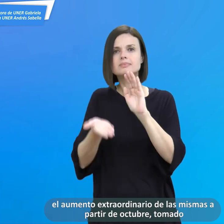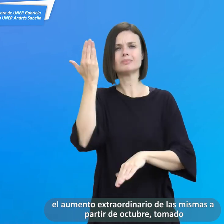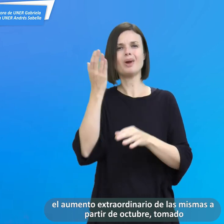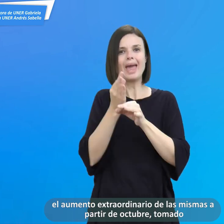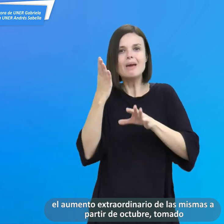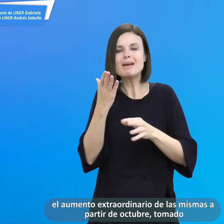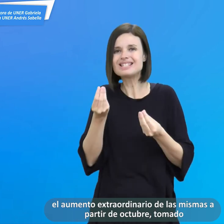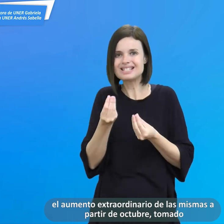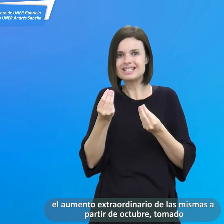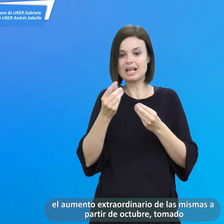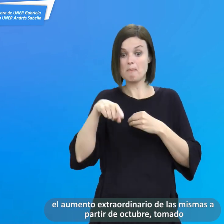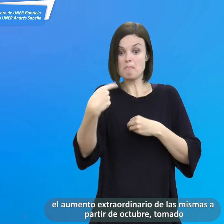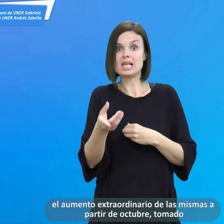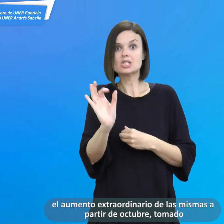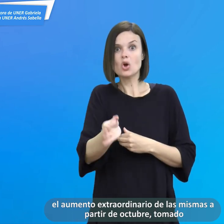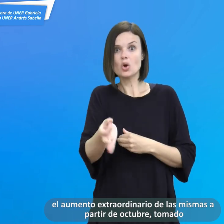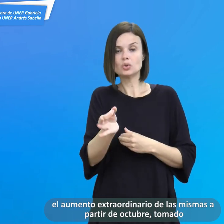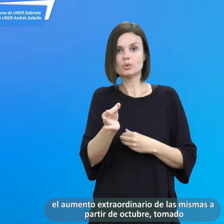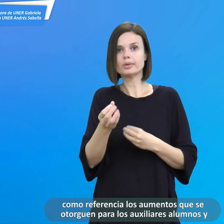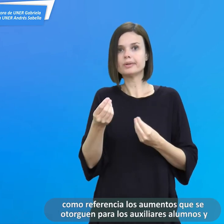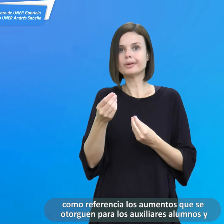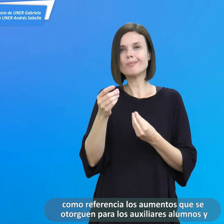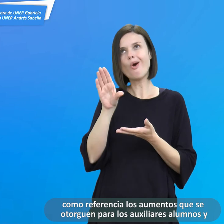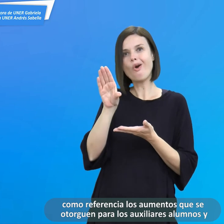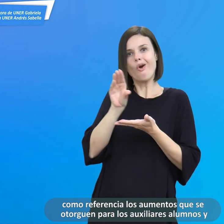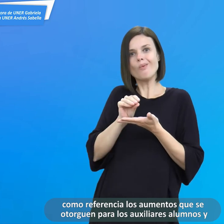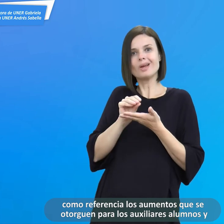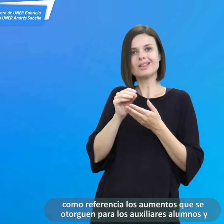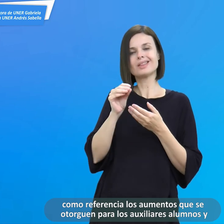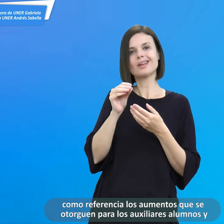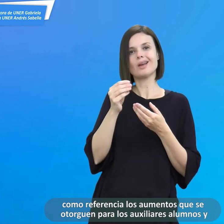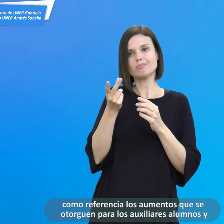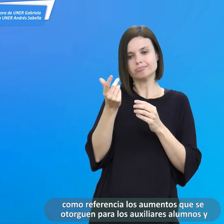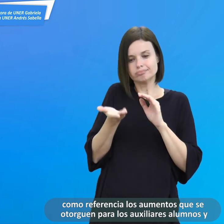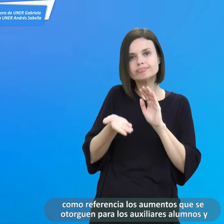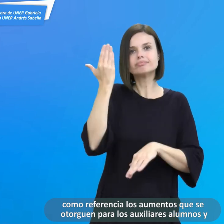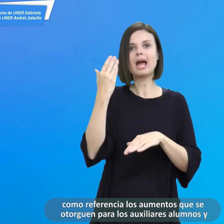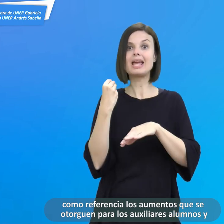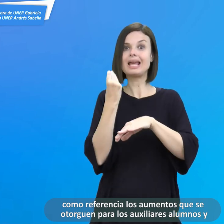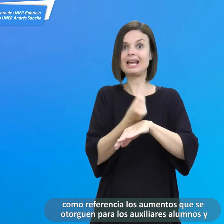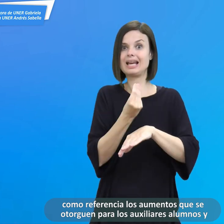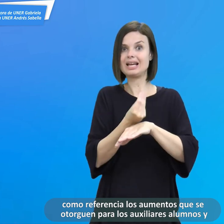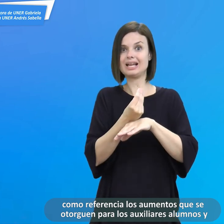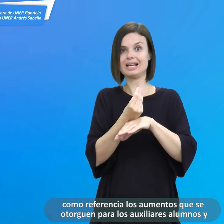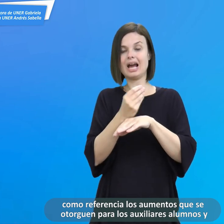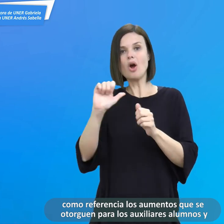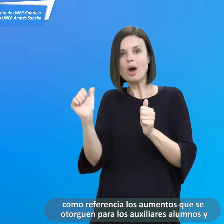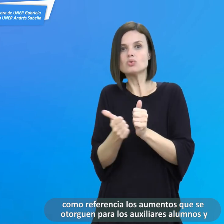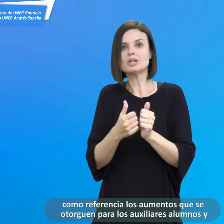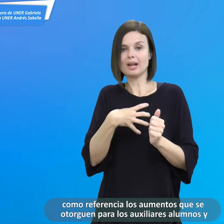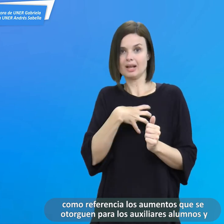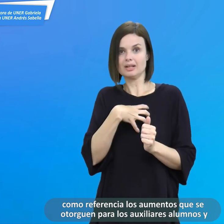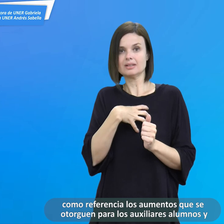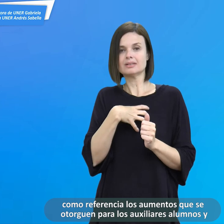el aumento extraordinario de las mismas a partir de octubre tomando como referencia los aumentos